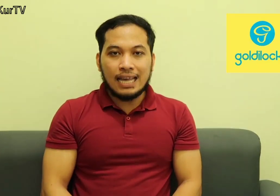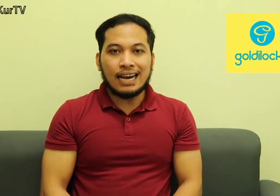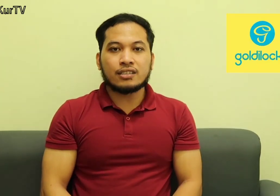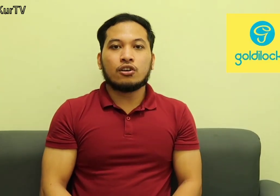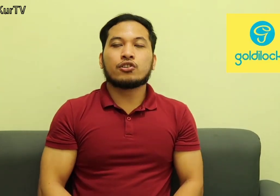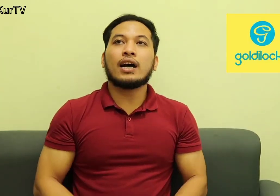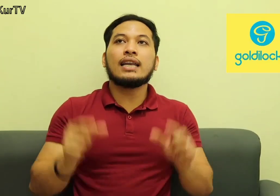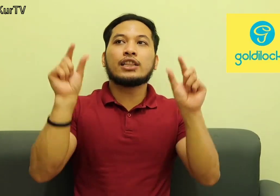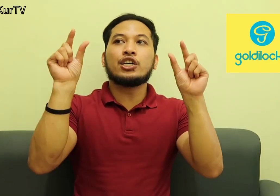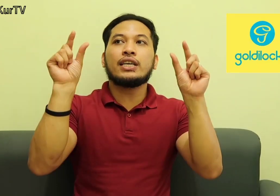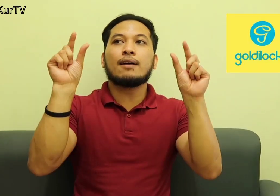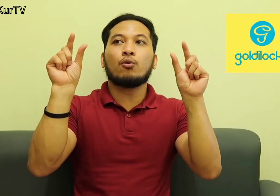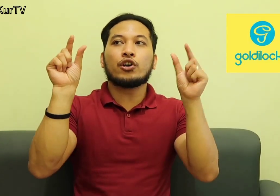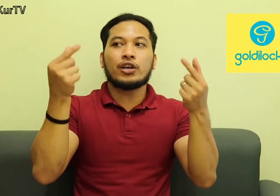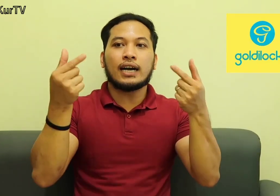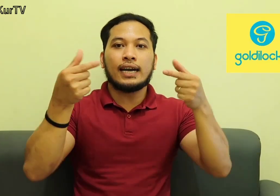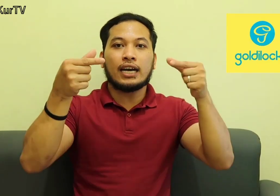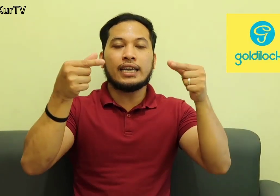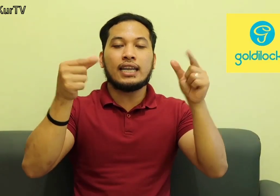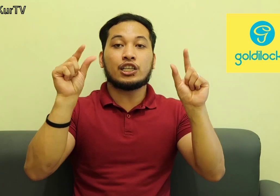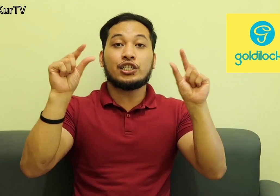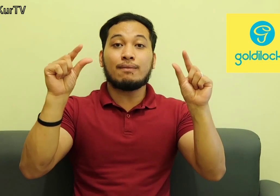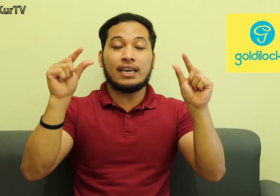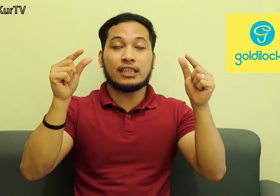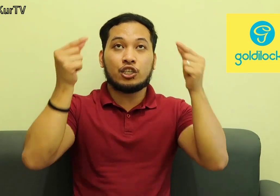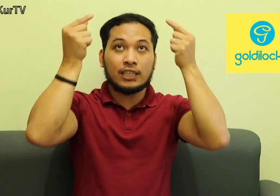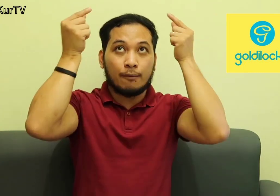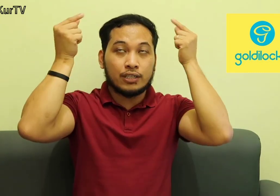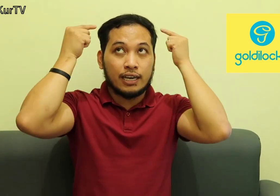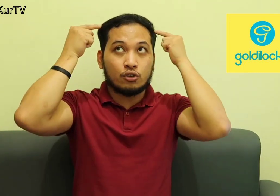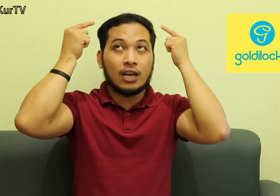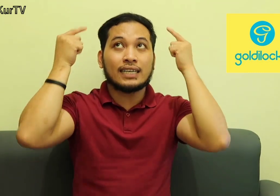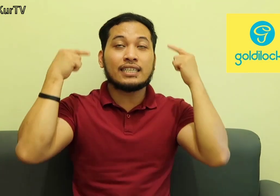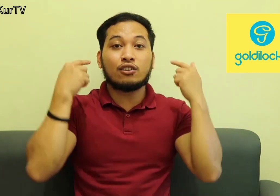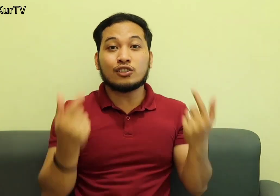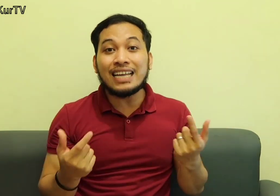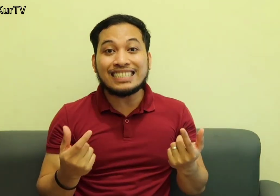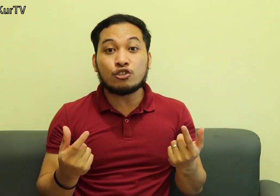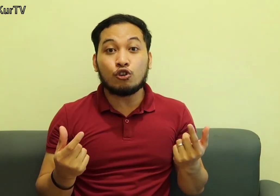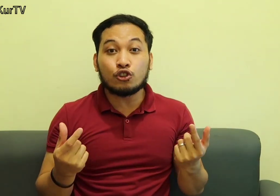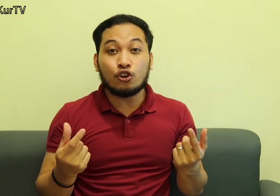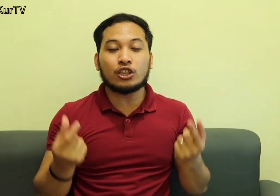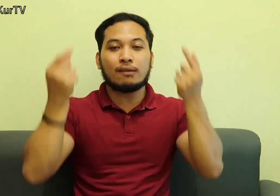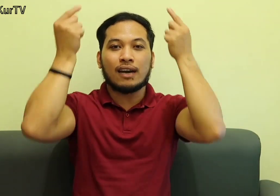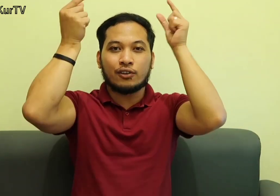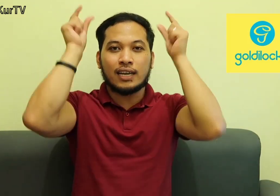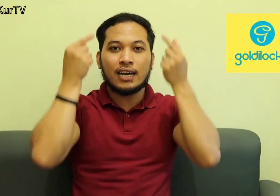Goldilocks So, naka letter G lang po kayo Nakaganyang kayo na letter G Maliit na G Tapos, ikan to nyo lang Kasi si Goldilocks is kulot-kulot Diba? So, ayan